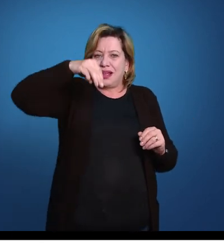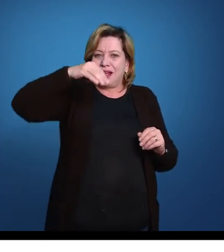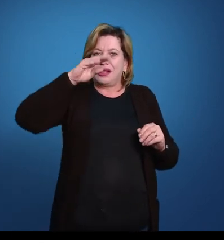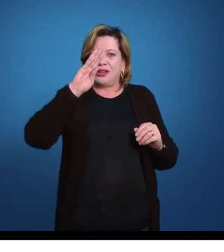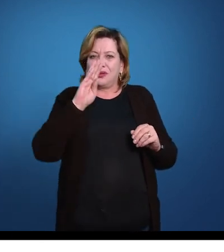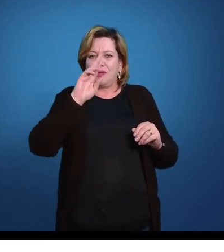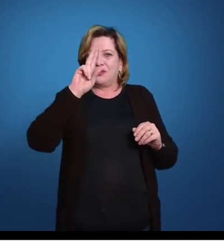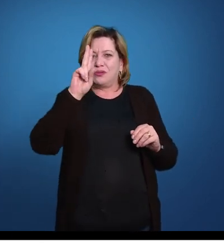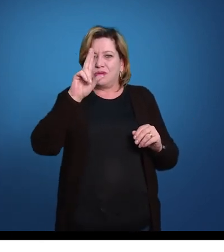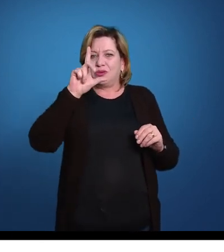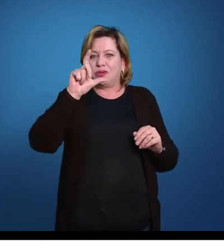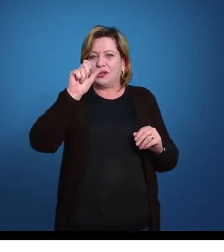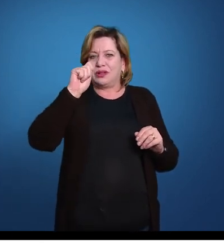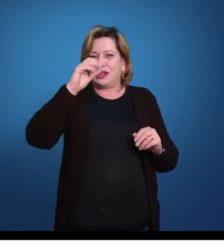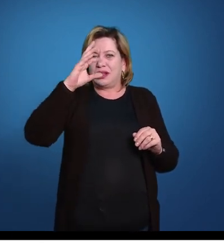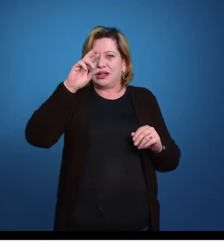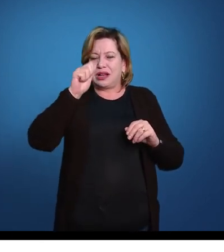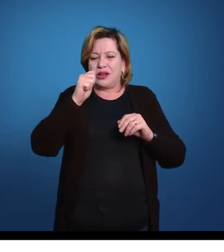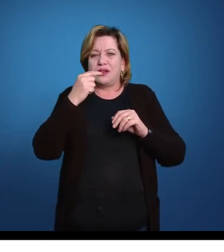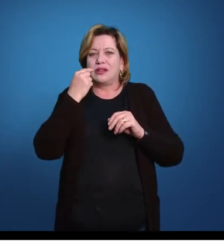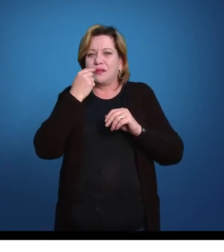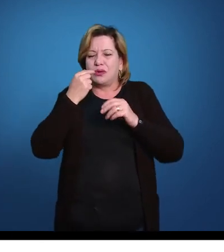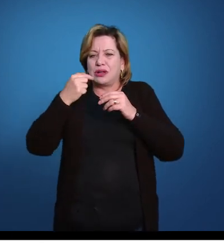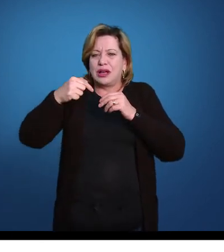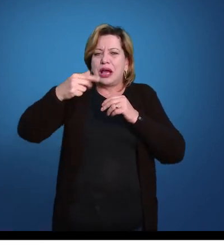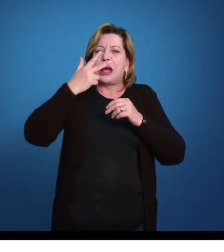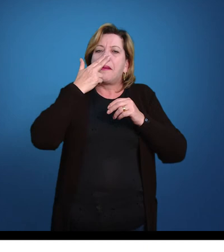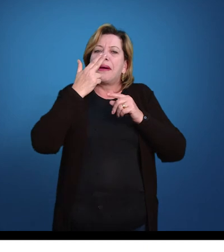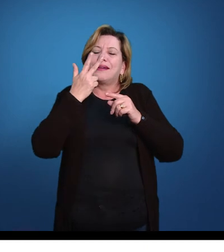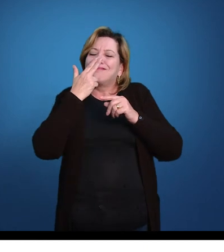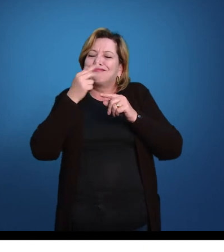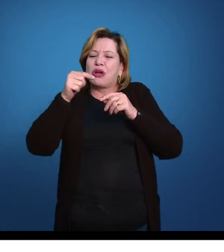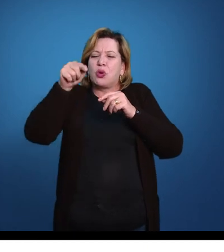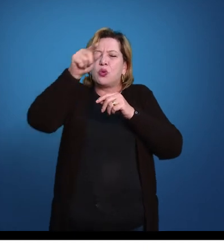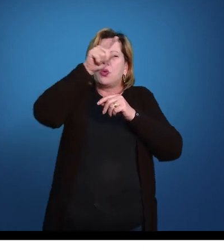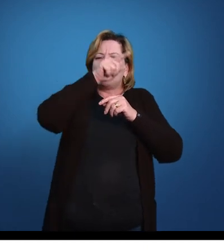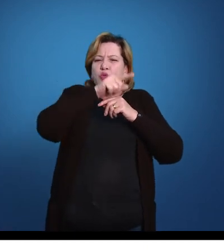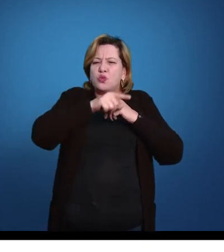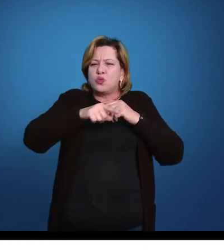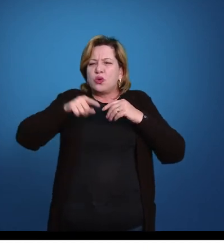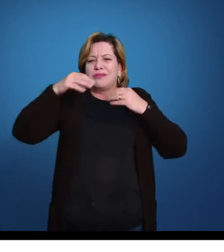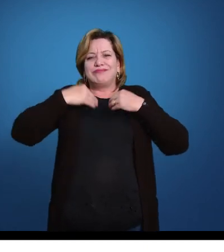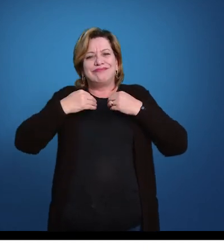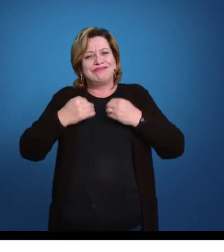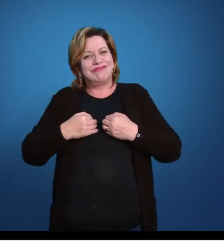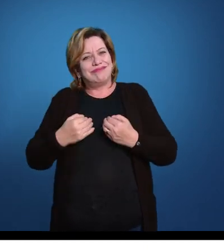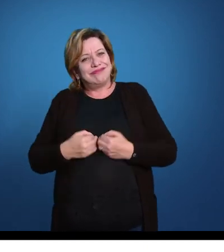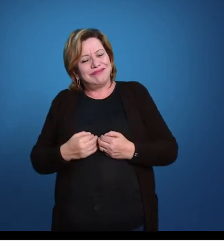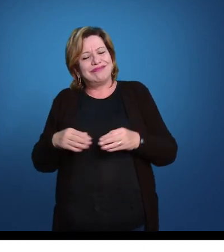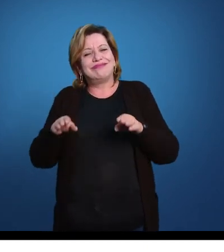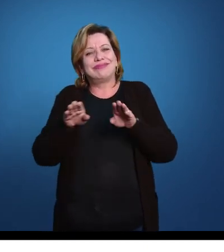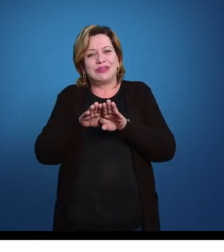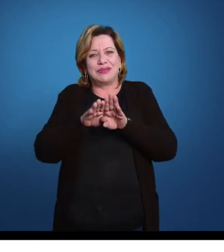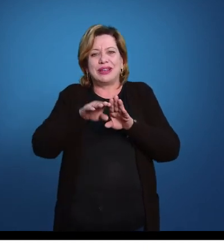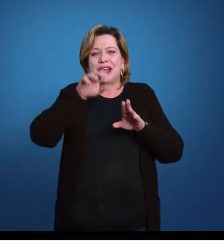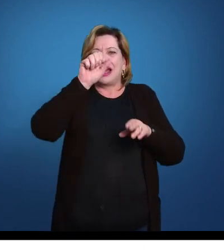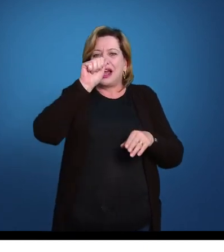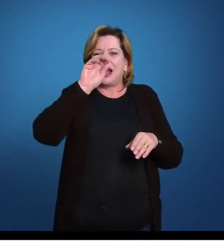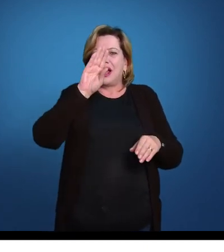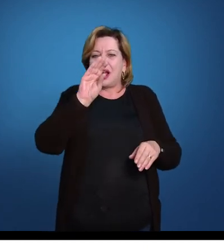perto da boca e dá quase a volta no corpo todo dele e a região a boral se torna bastante curtinha na região